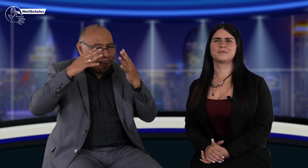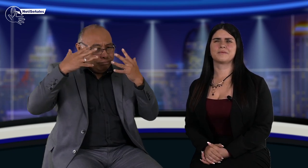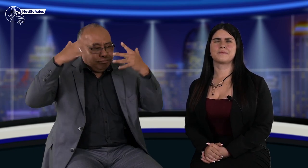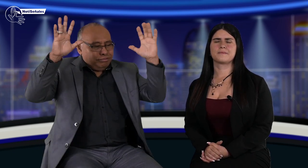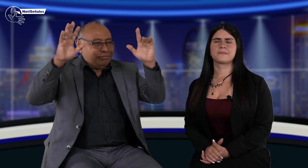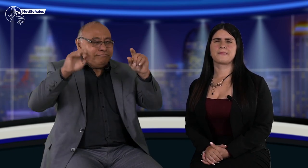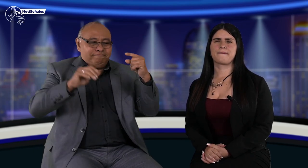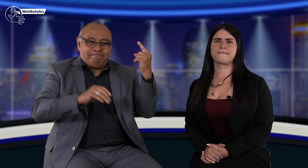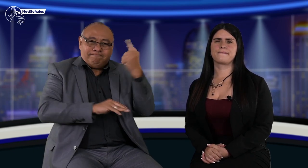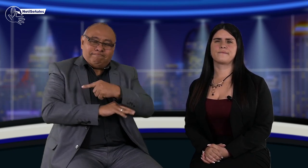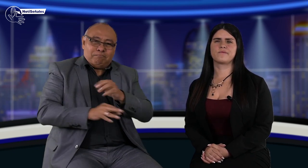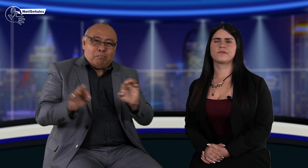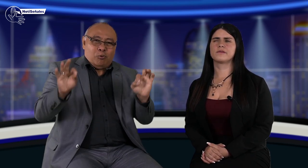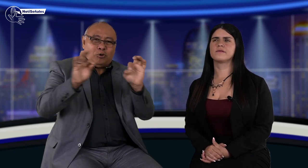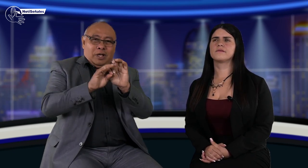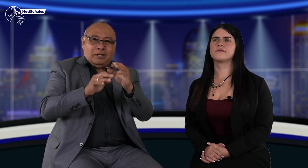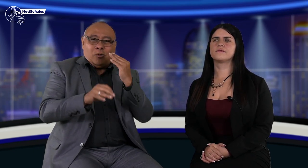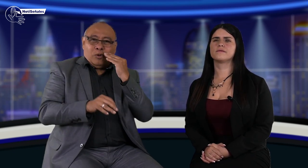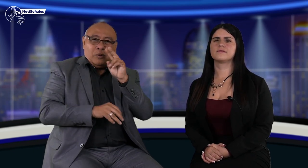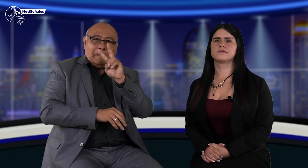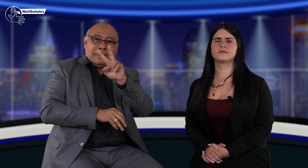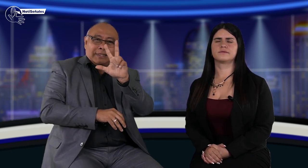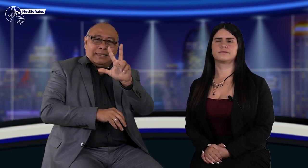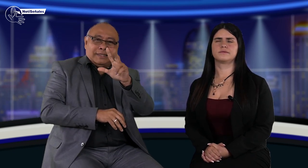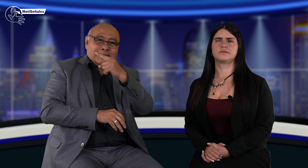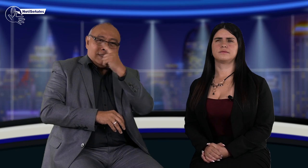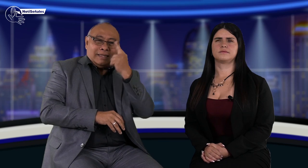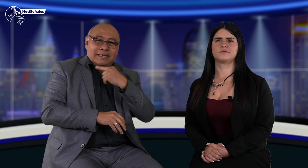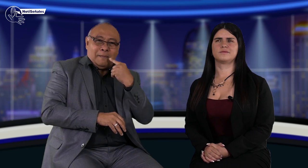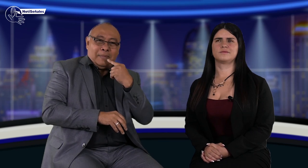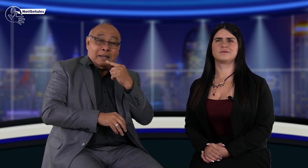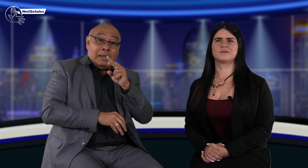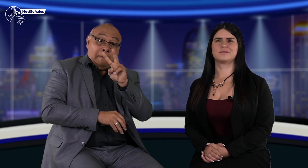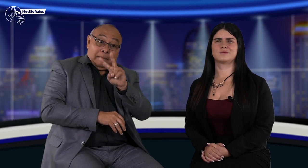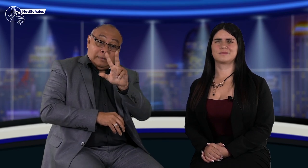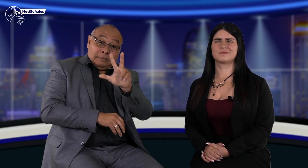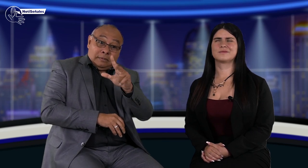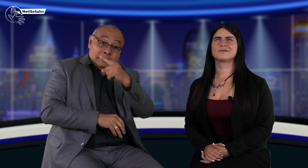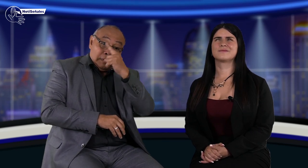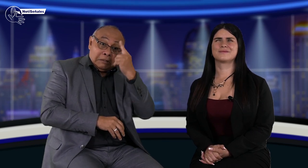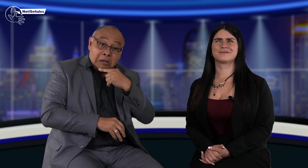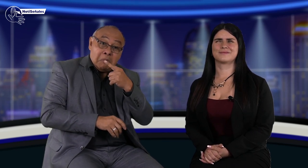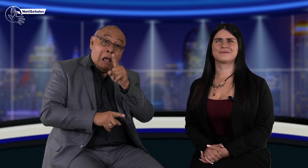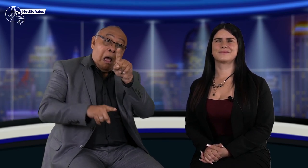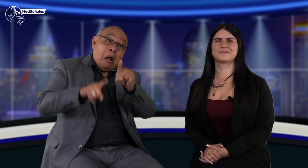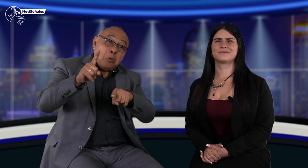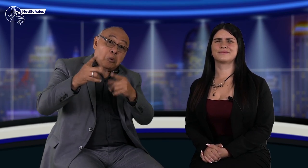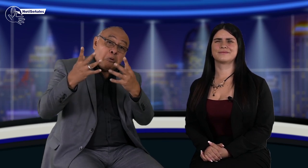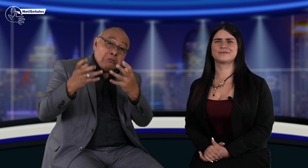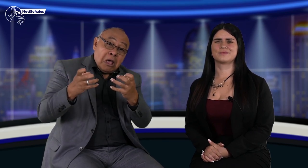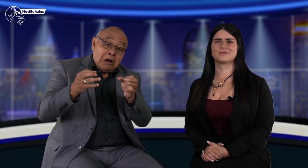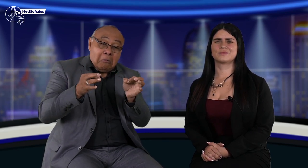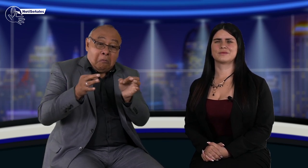celebrar el sábado, u otros celebrarán antes, eso no importa.